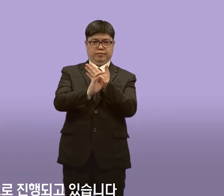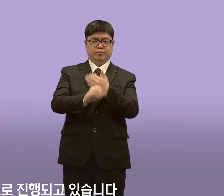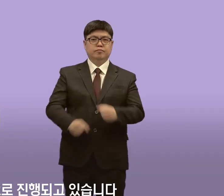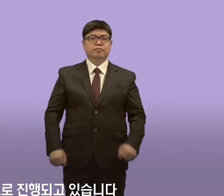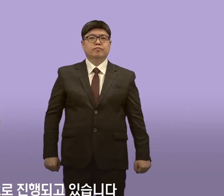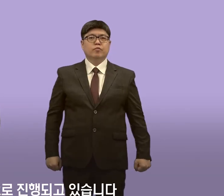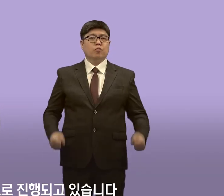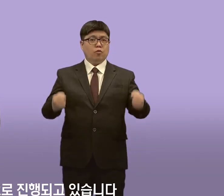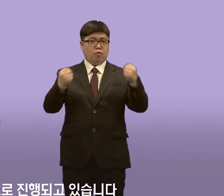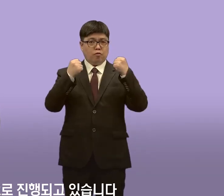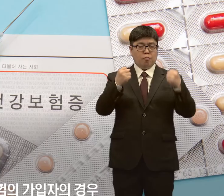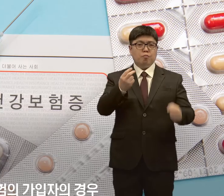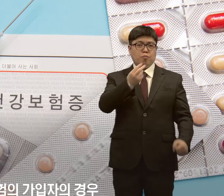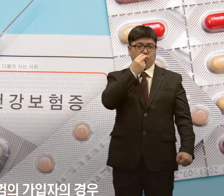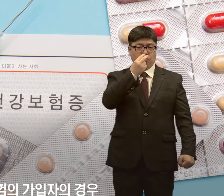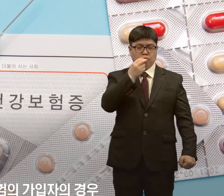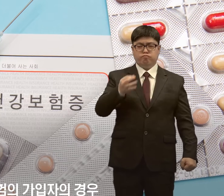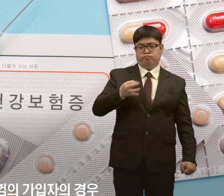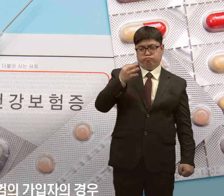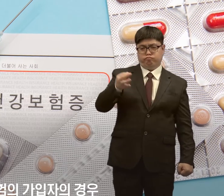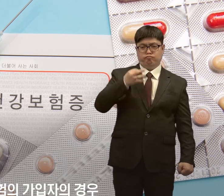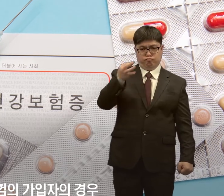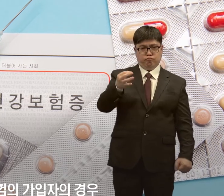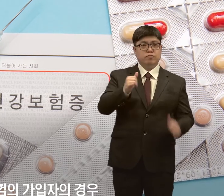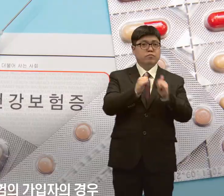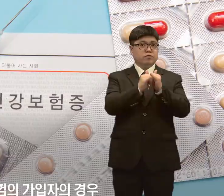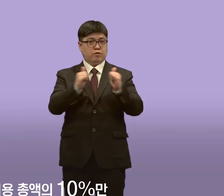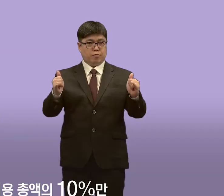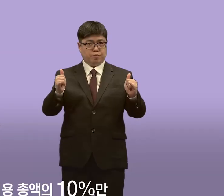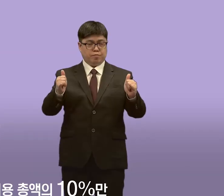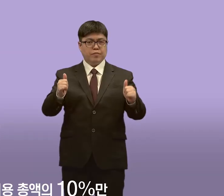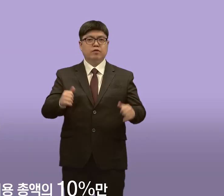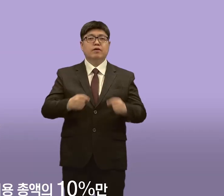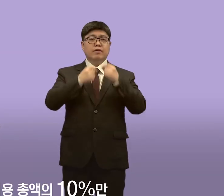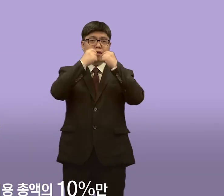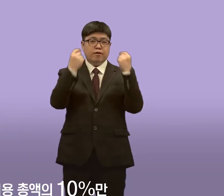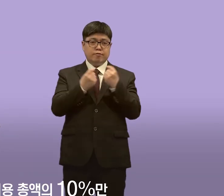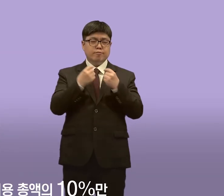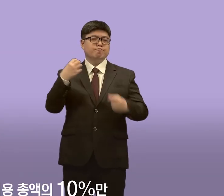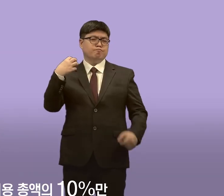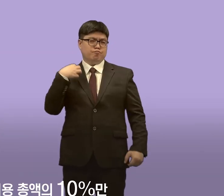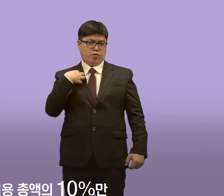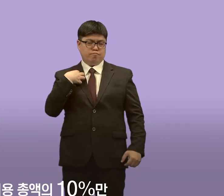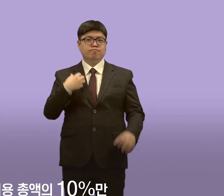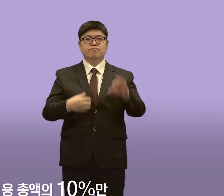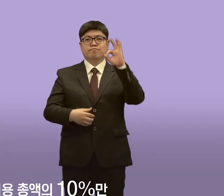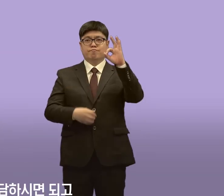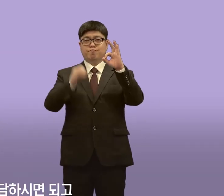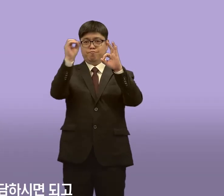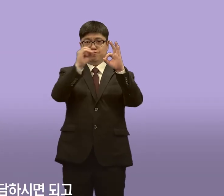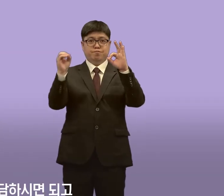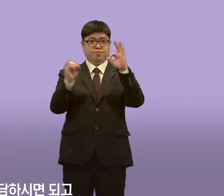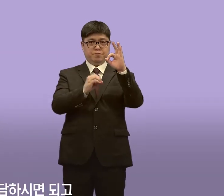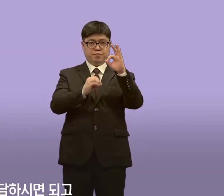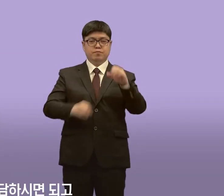제도는 시범사업으로 진행되고 있습니다. 건강보험 가입자의 경우 서비스 비용 총액의 10%만